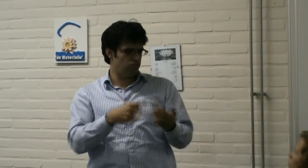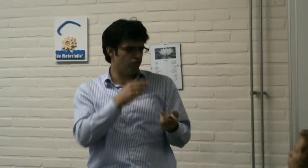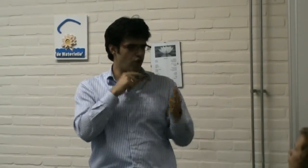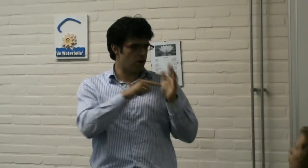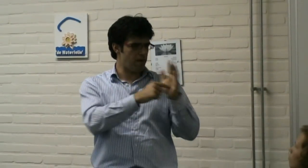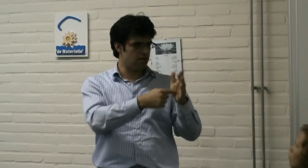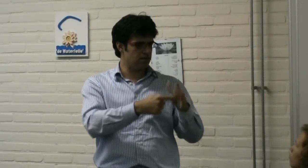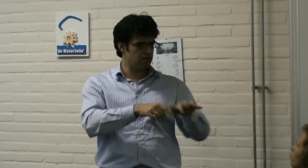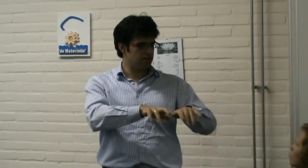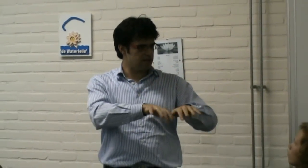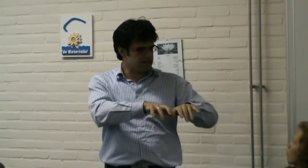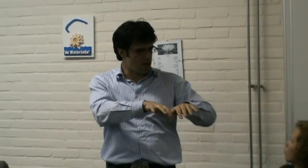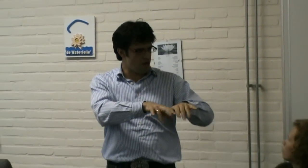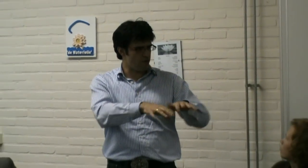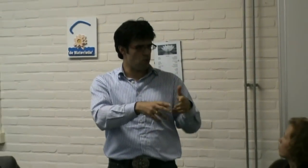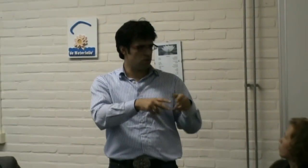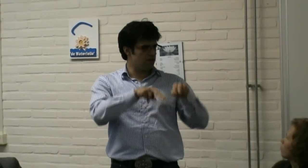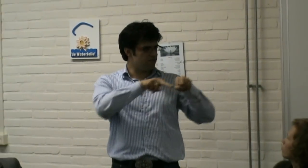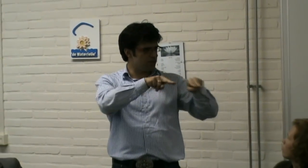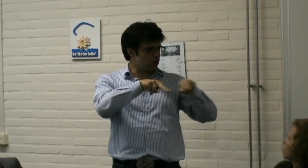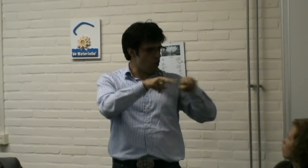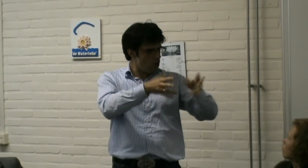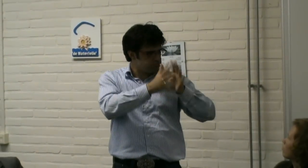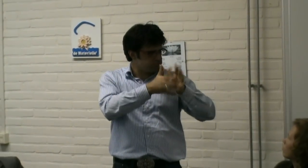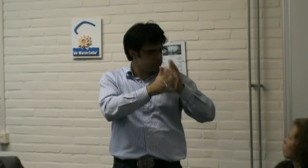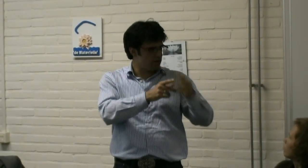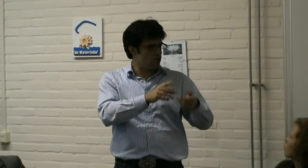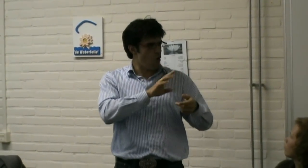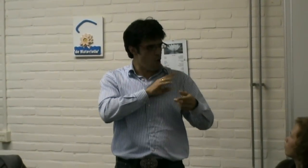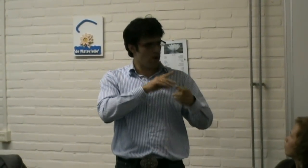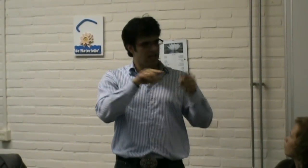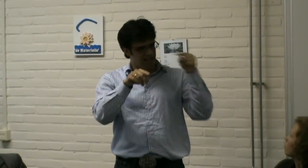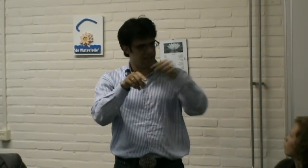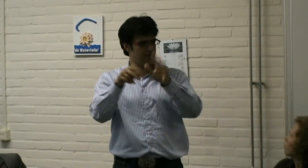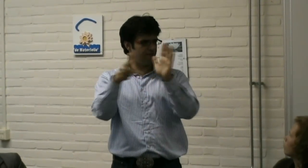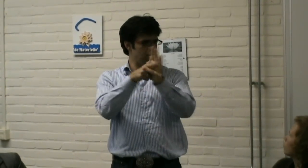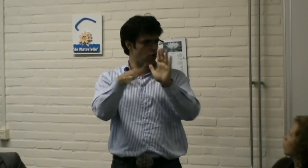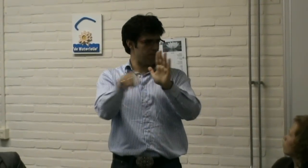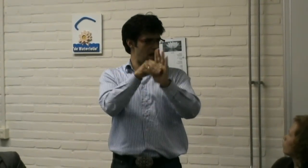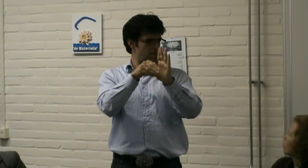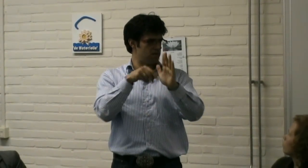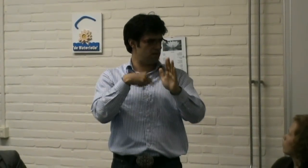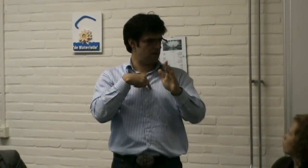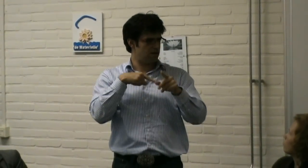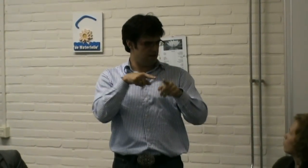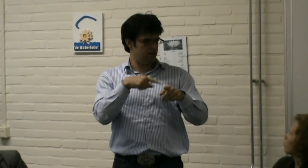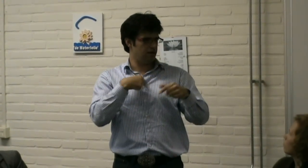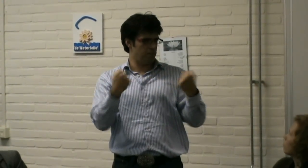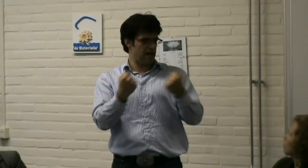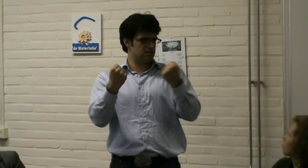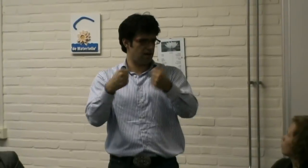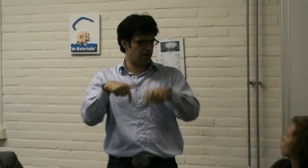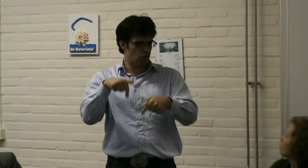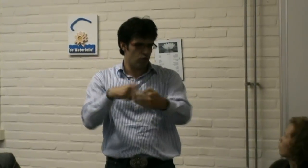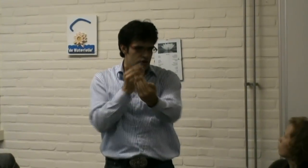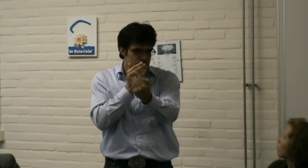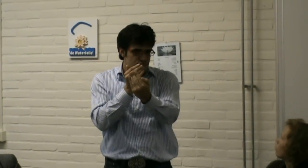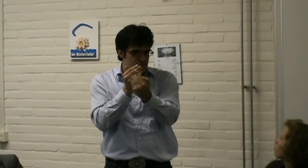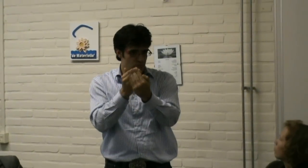bijvoorbeeld als je kijkt naar de tekstelefoon. Om een videofoon daar in te krijgen. Opgenomen in de let. Wij zijn in de